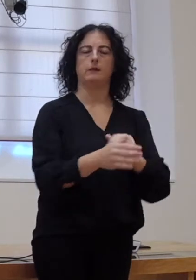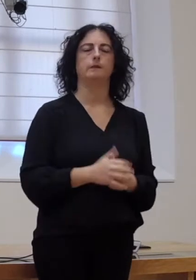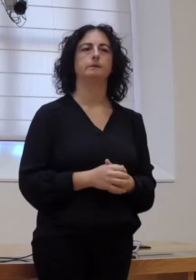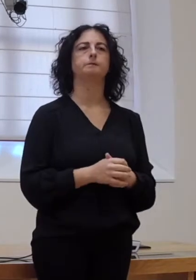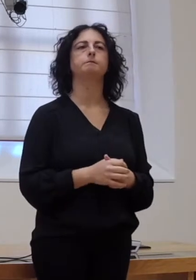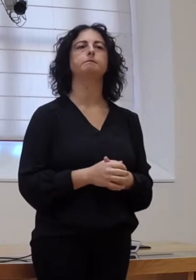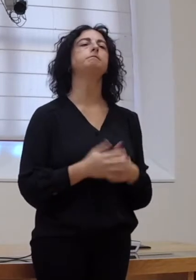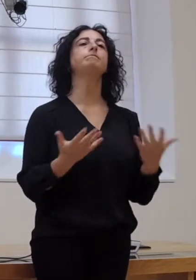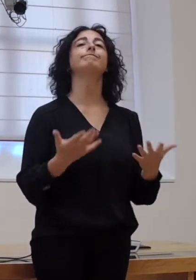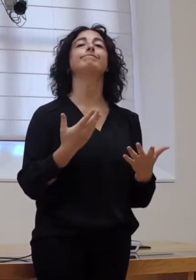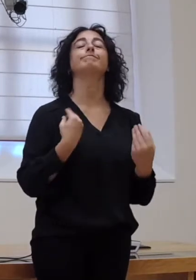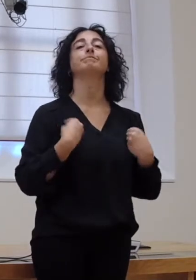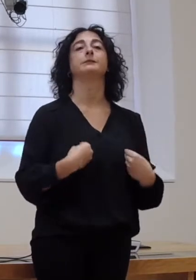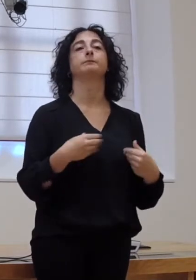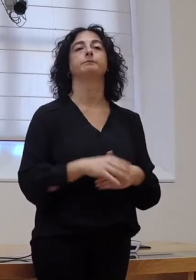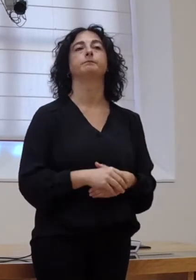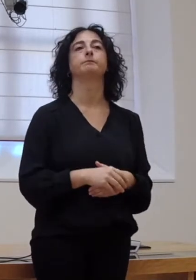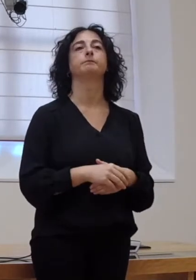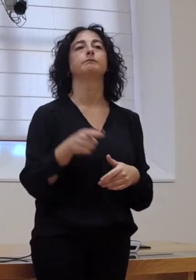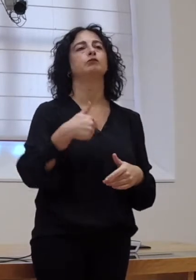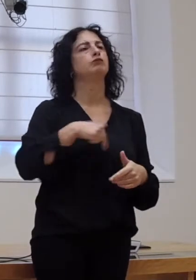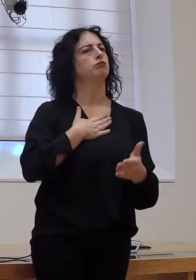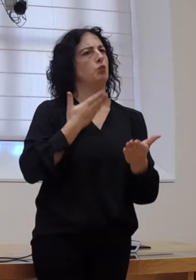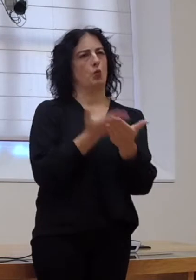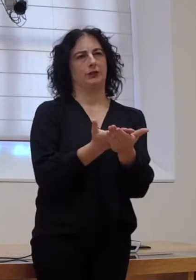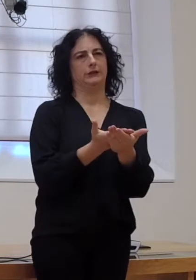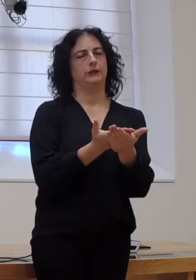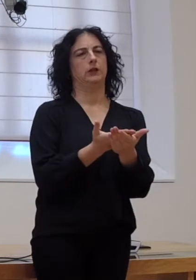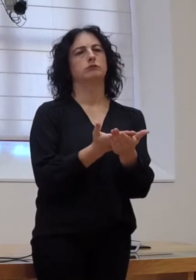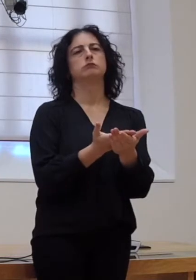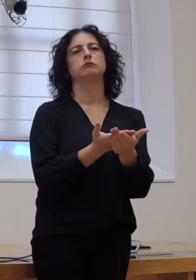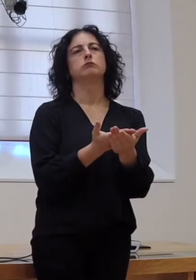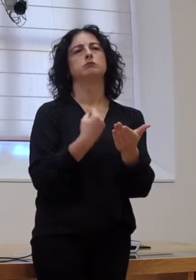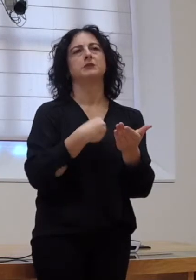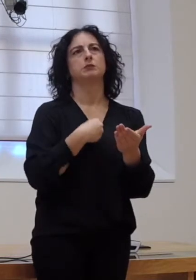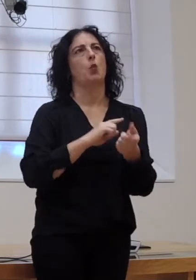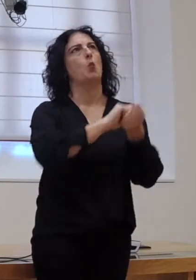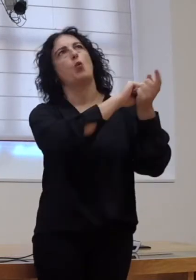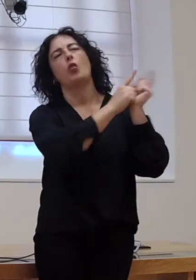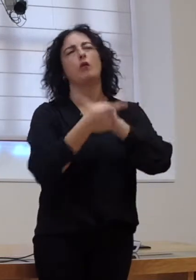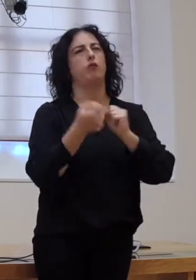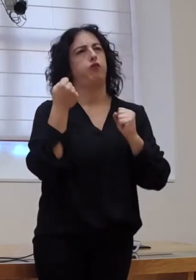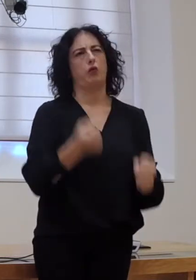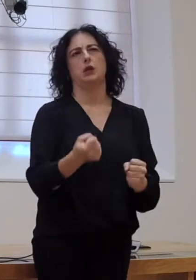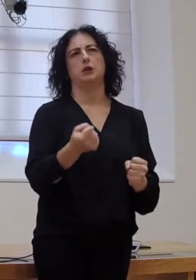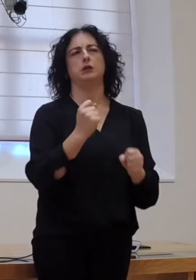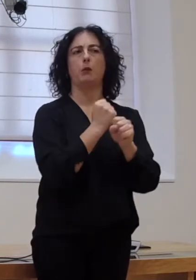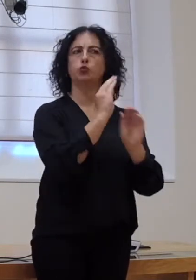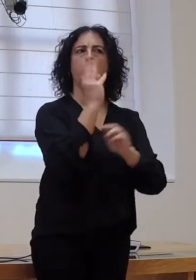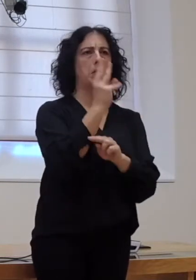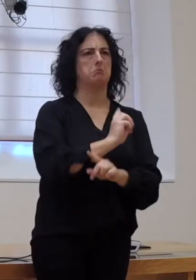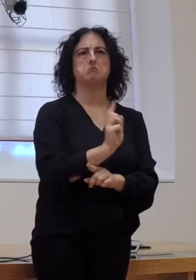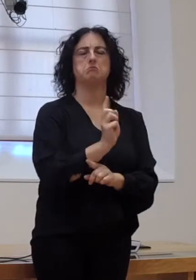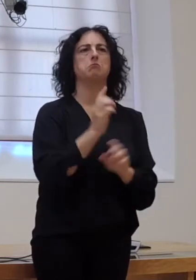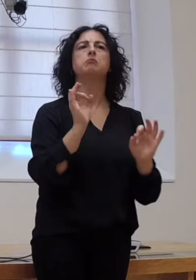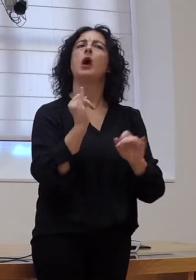E, así, pois, o que propoñemos tampouco modificaría grandemente o traballo do Parlamento, dado que